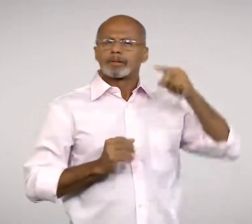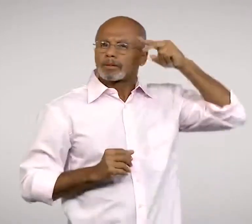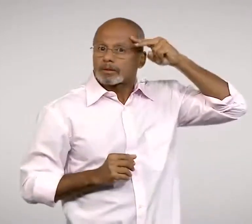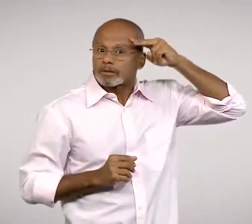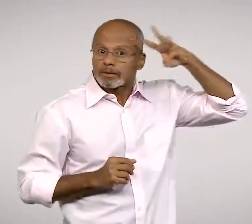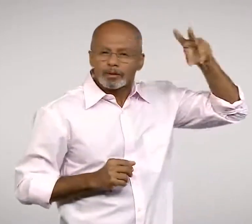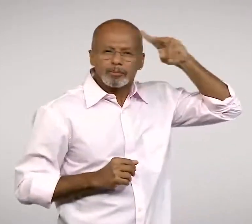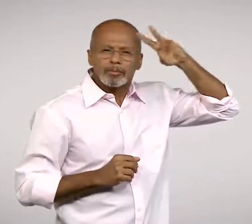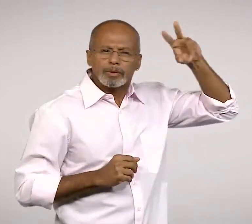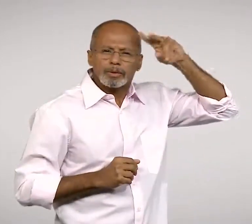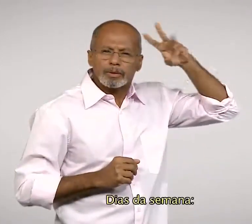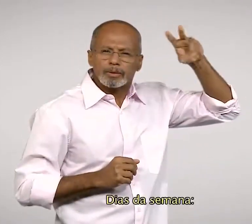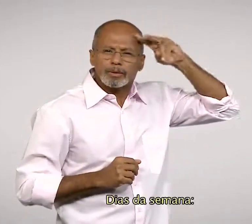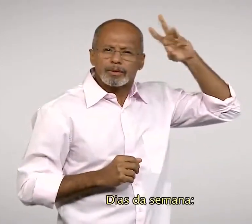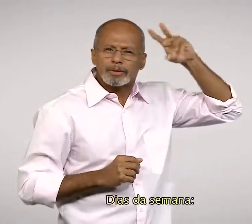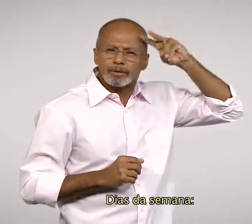Dias da semana